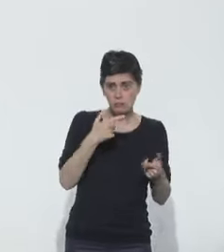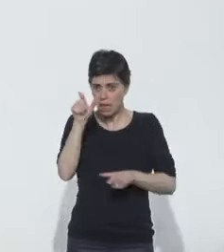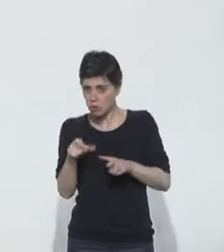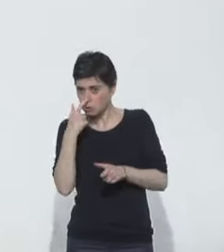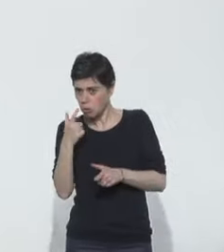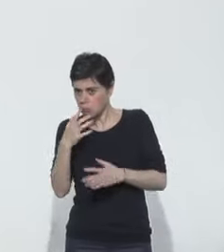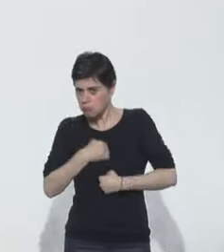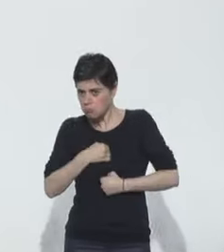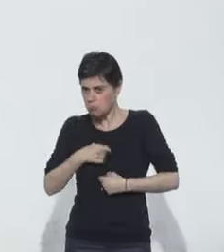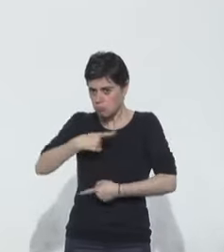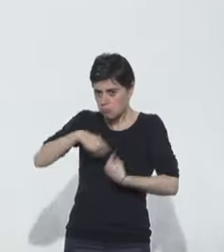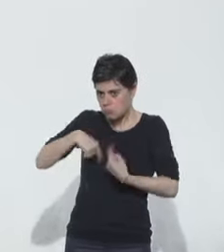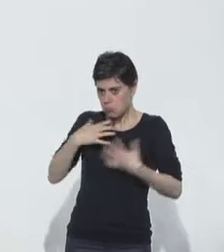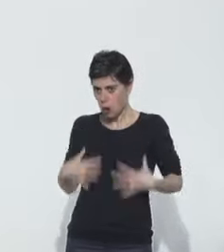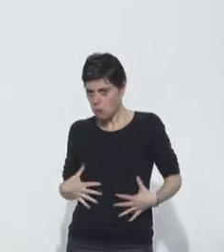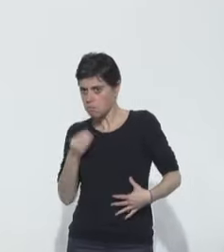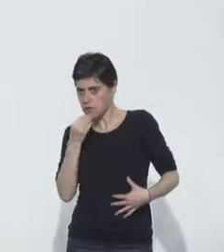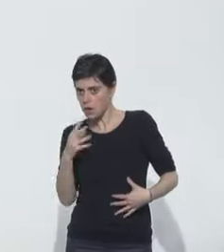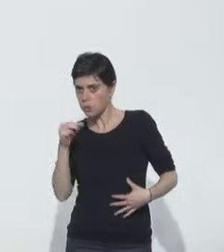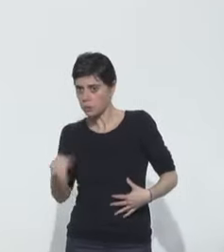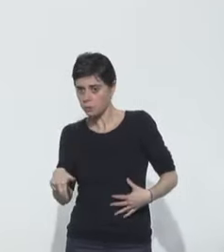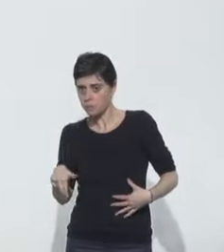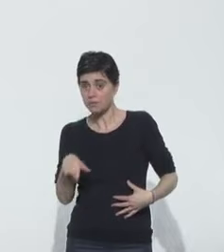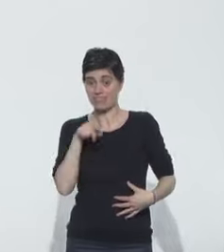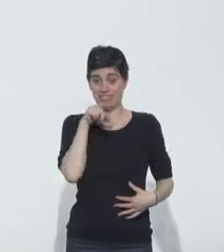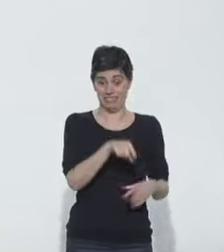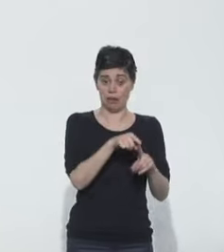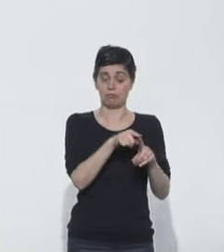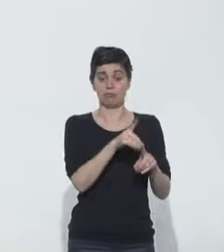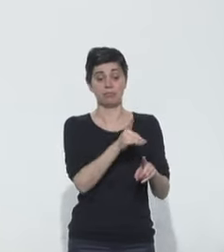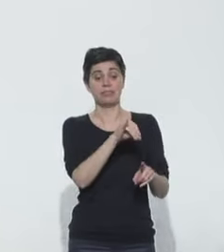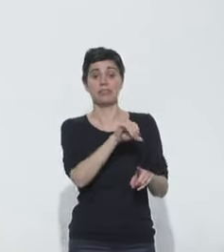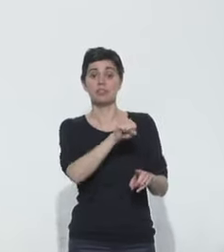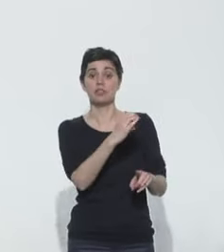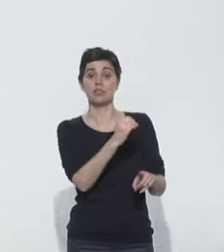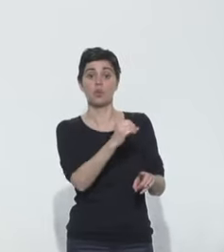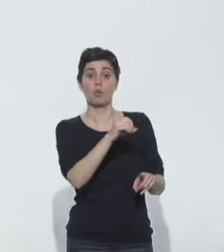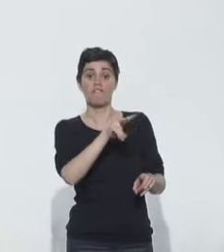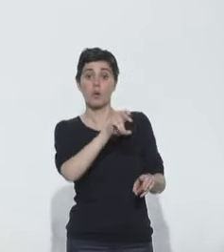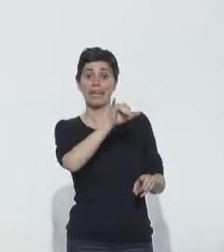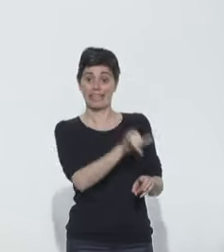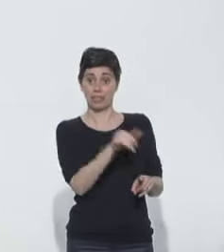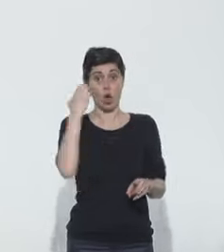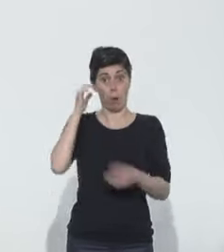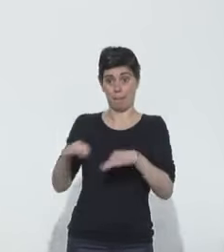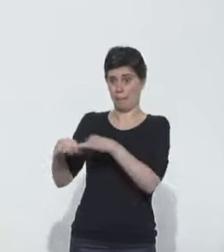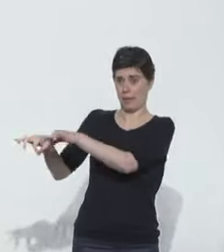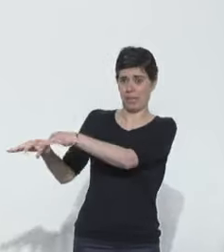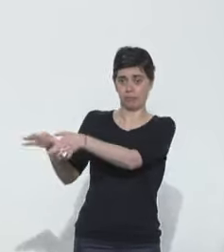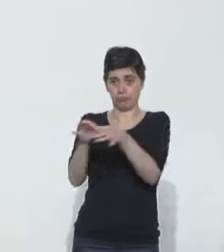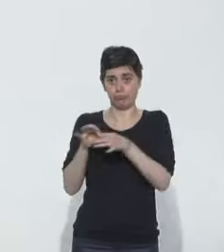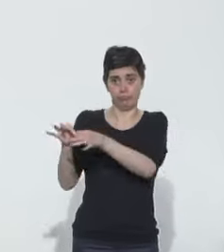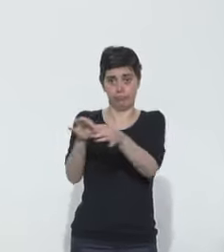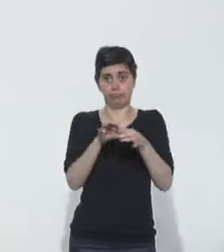molécule.'est valable pour toutes les autres molécules. L'essai Discovery est un grand essai européen international mené par une médecin